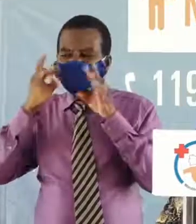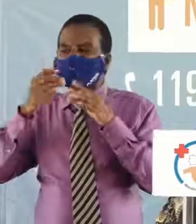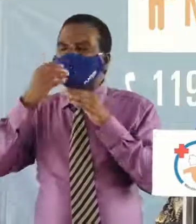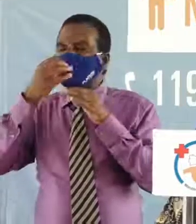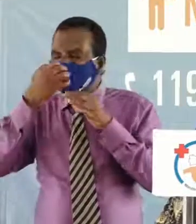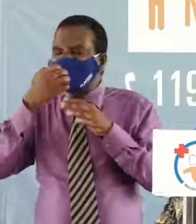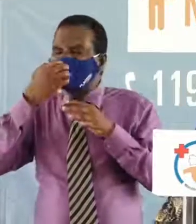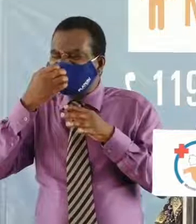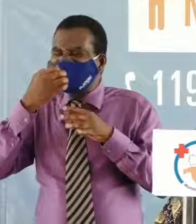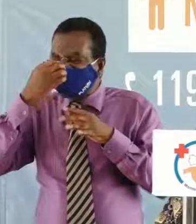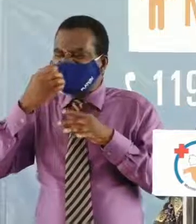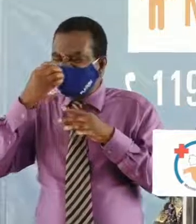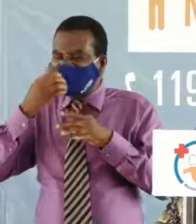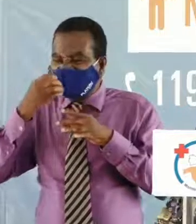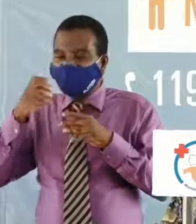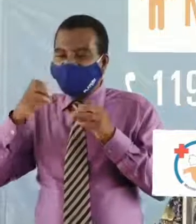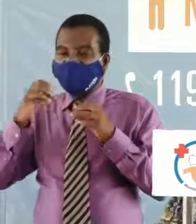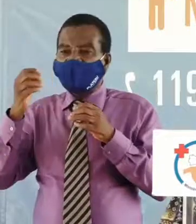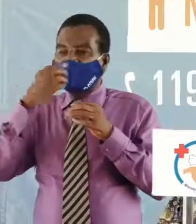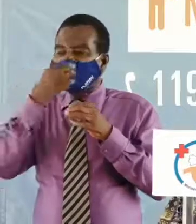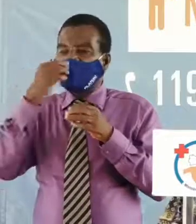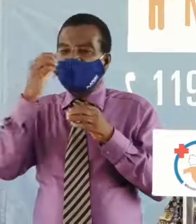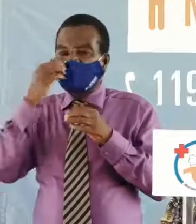bien on s'est nettoyé le nez avec ce